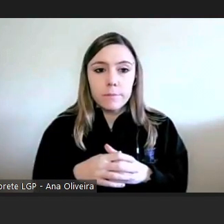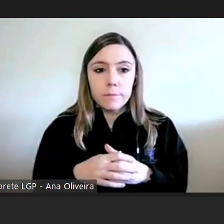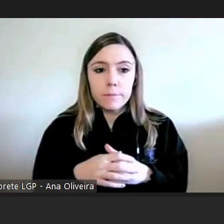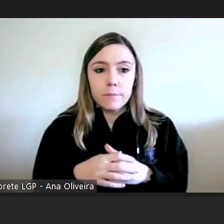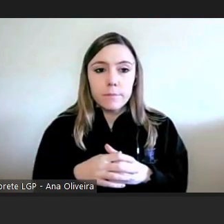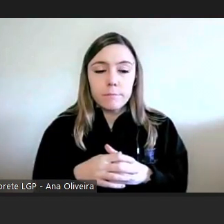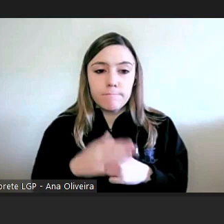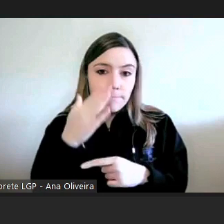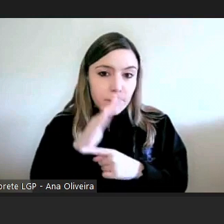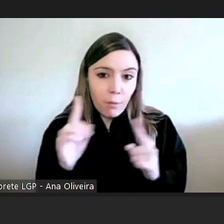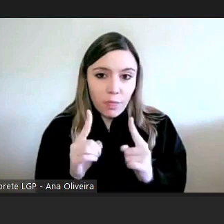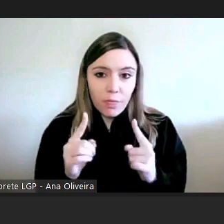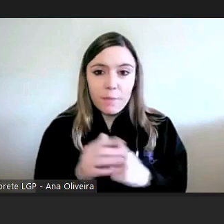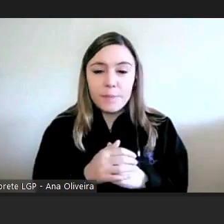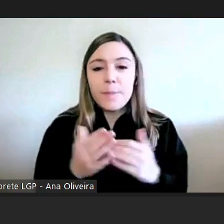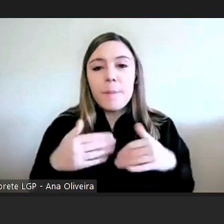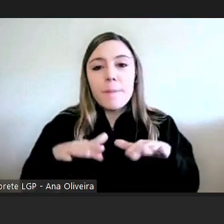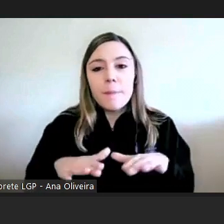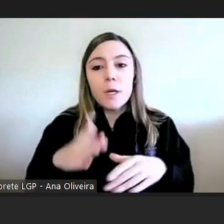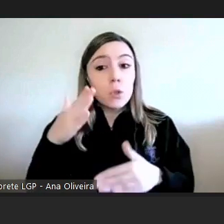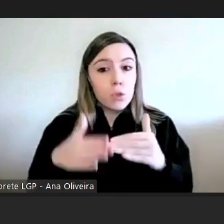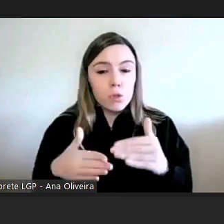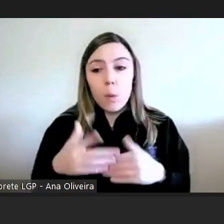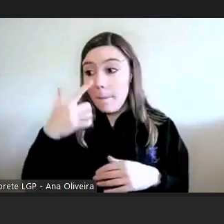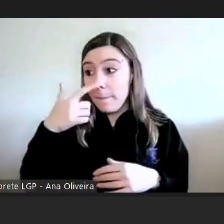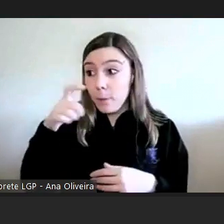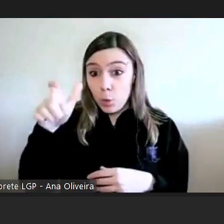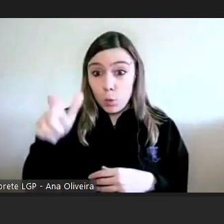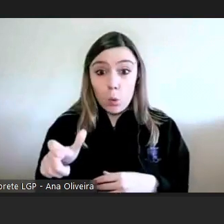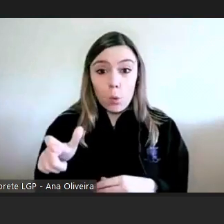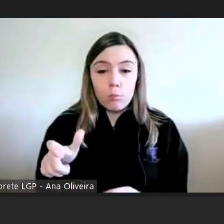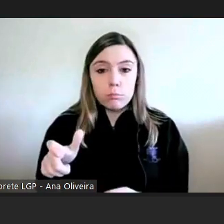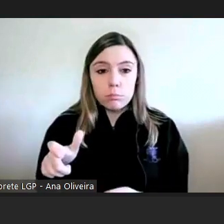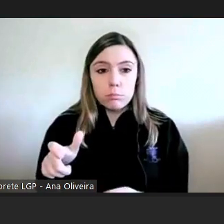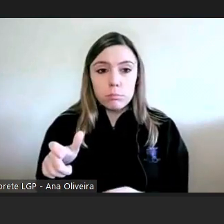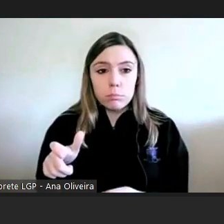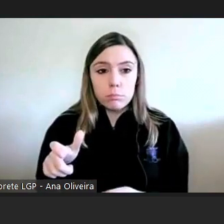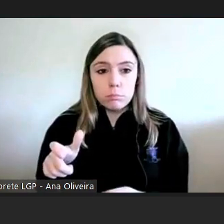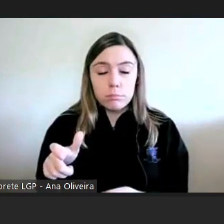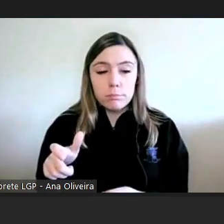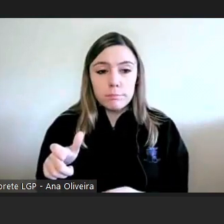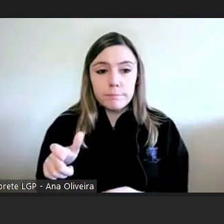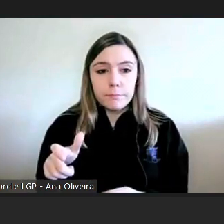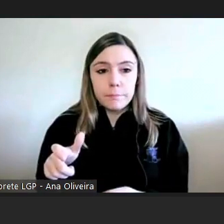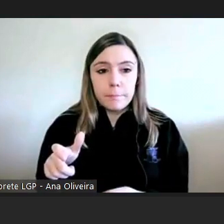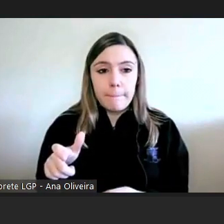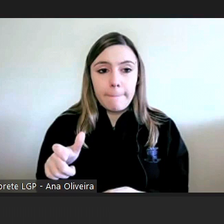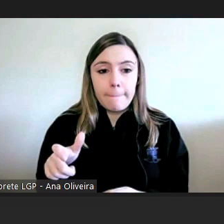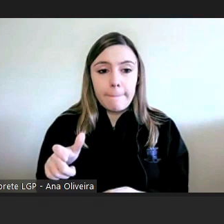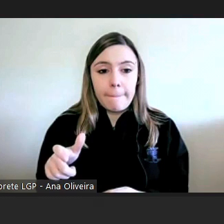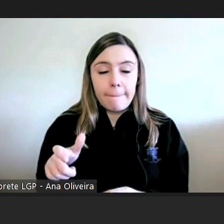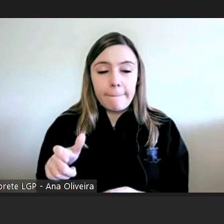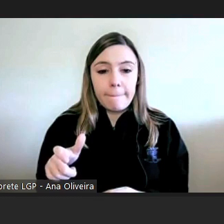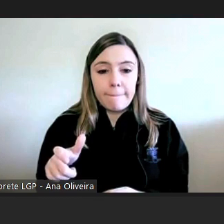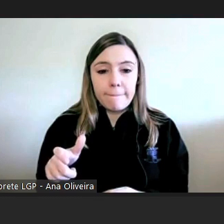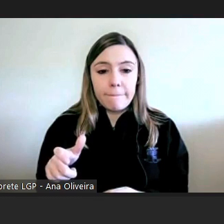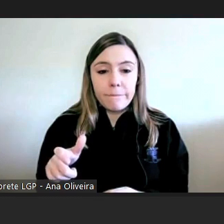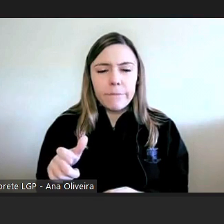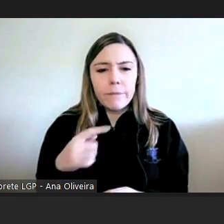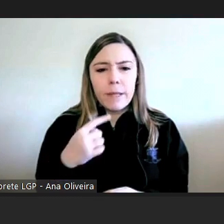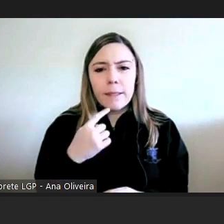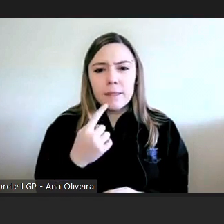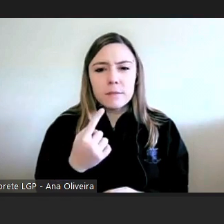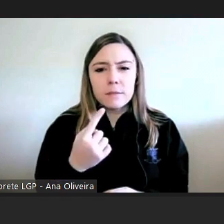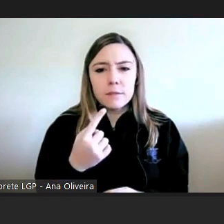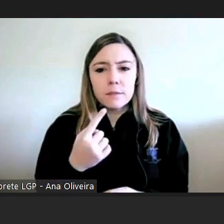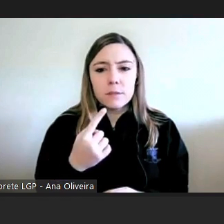pequenino mas é o que aconteceu foi um cidadão que trouxe à provedoria a indicação de que